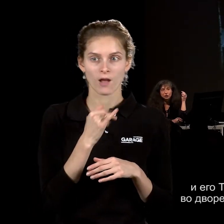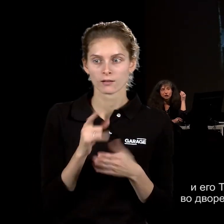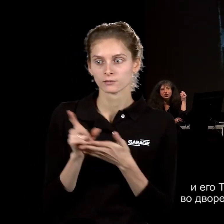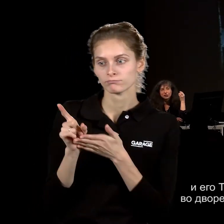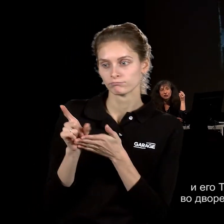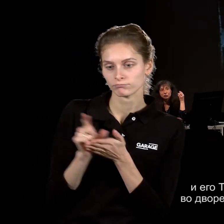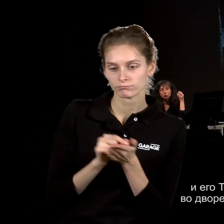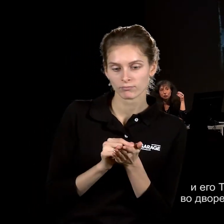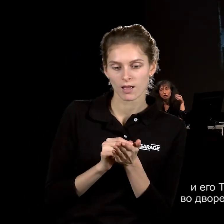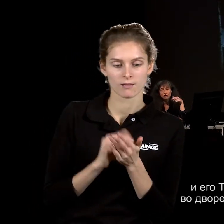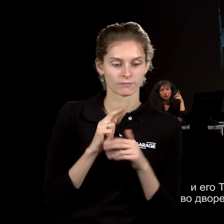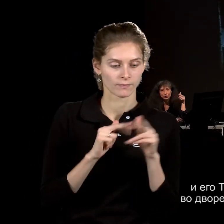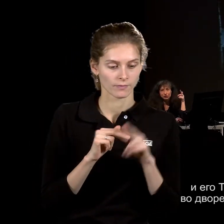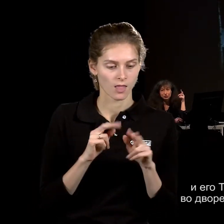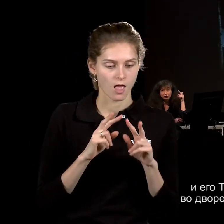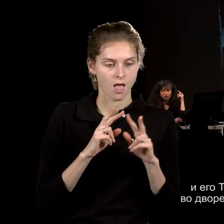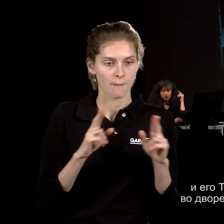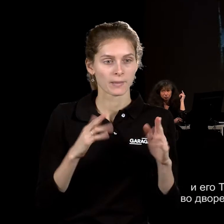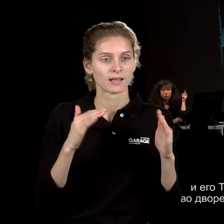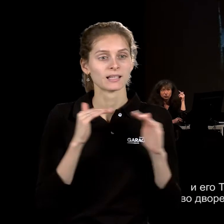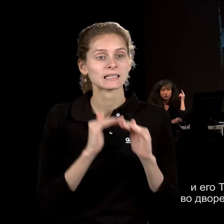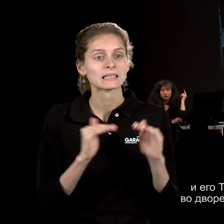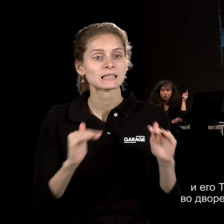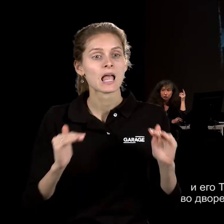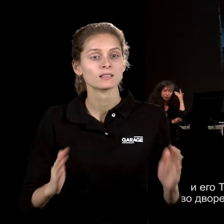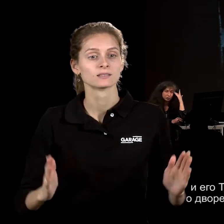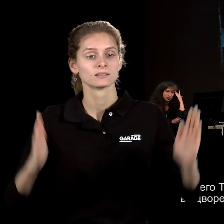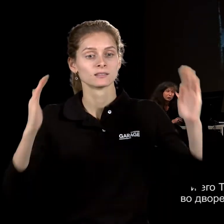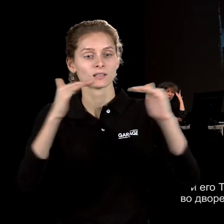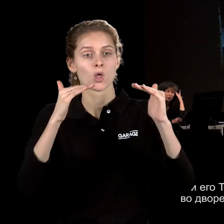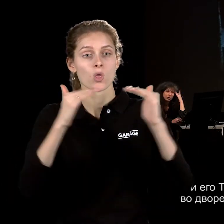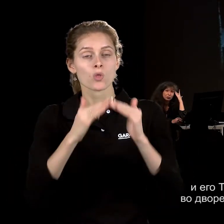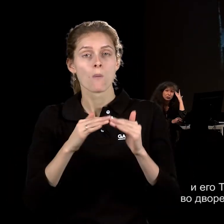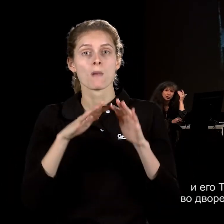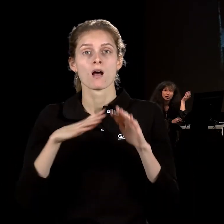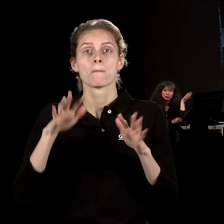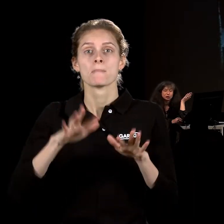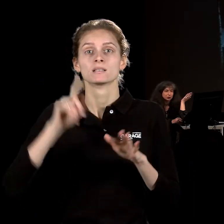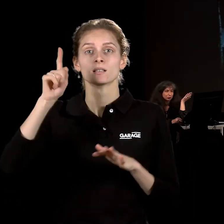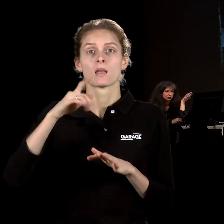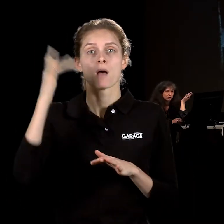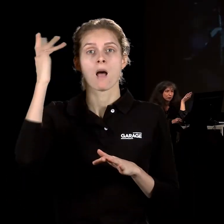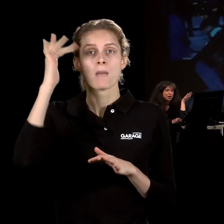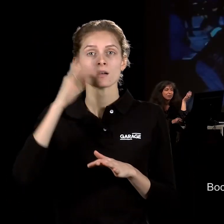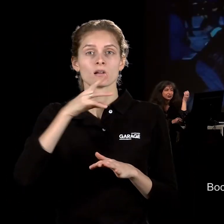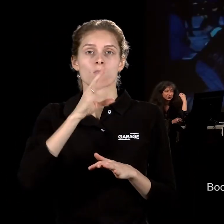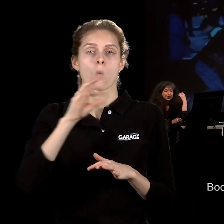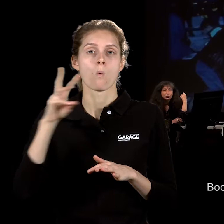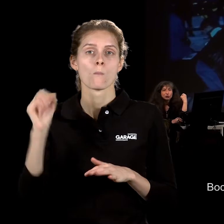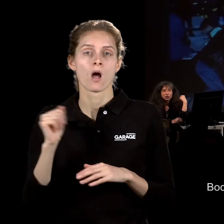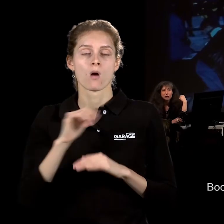макете почти детского домика во дворе МОМа, во дворе Нью-Йоркского музея современного искусства, где находится сад скульптур.